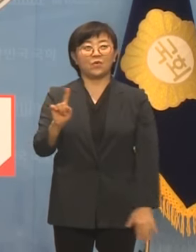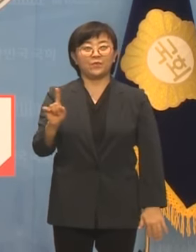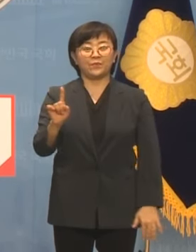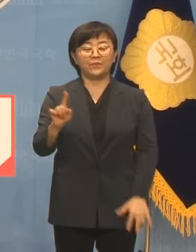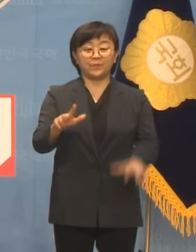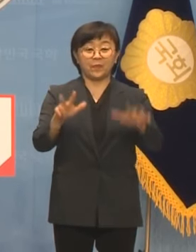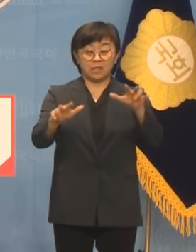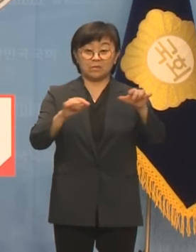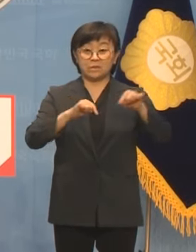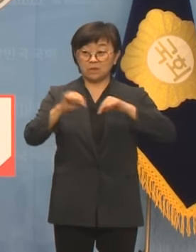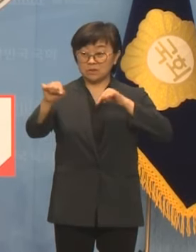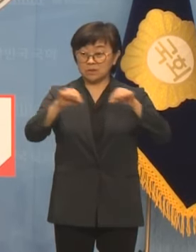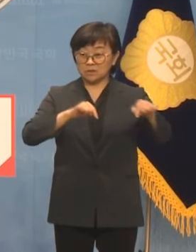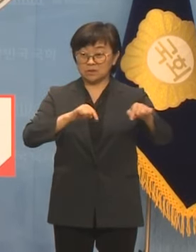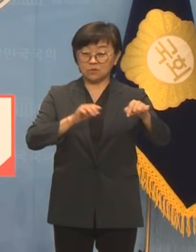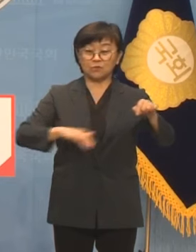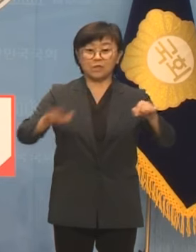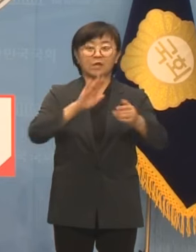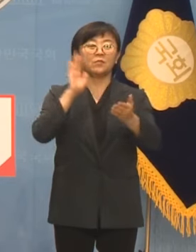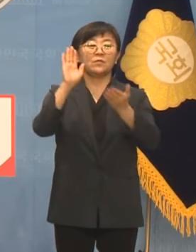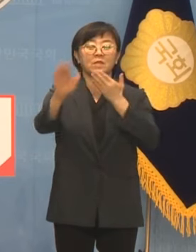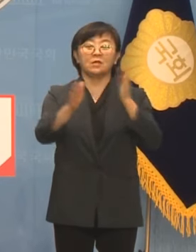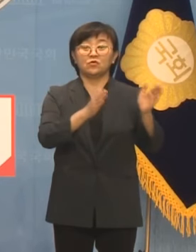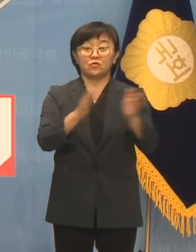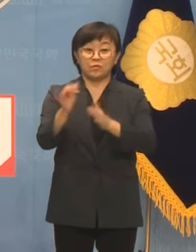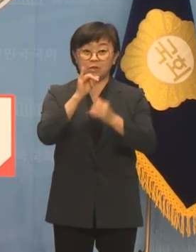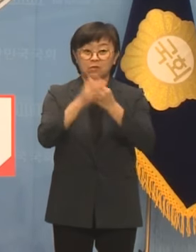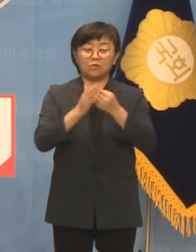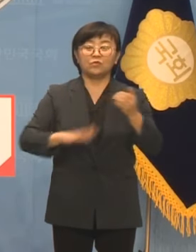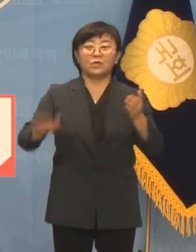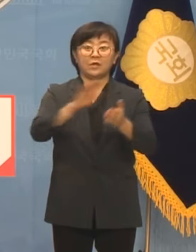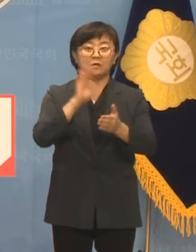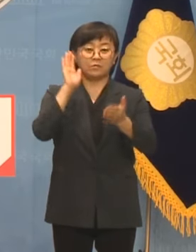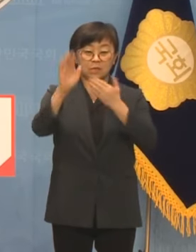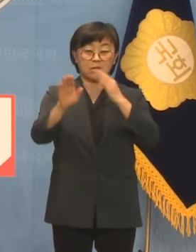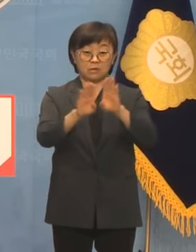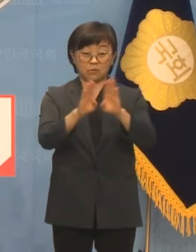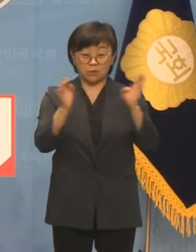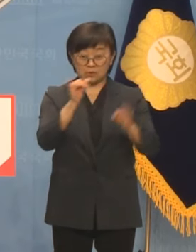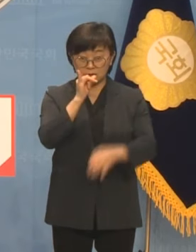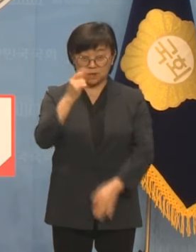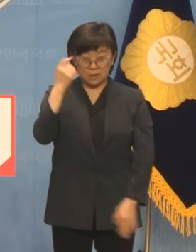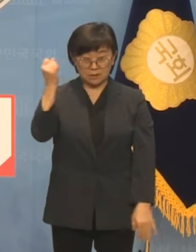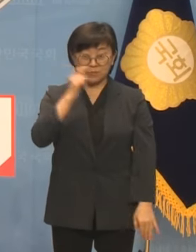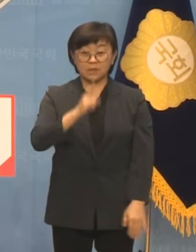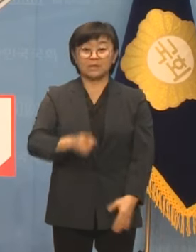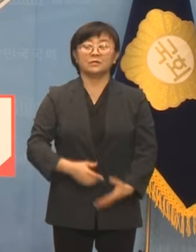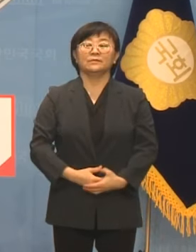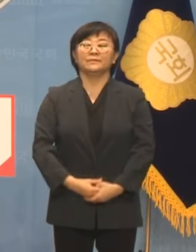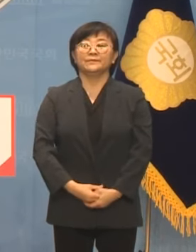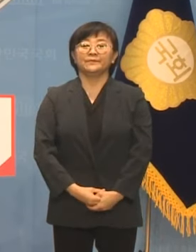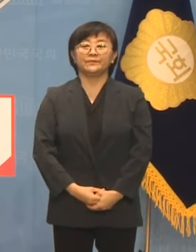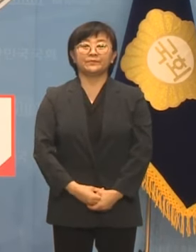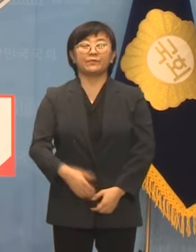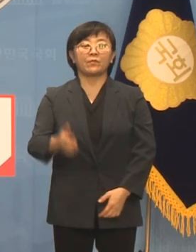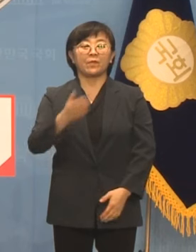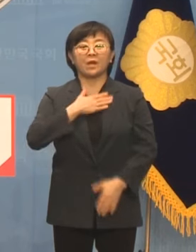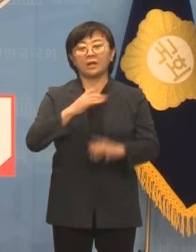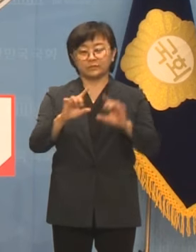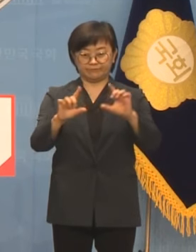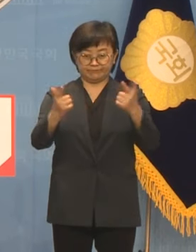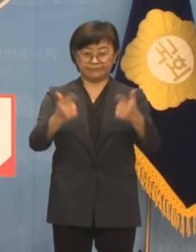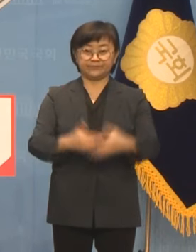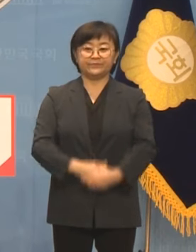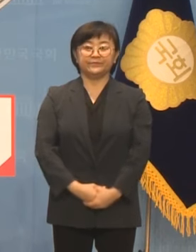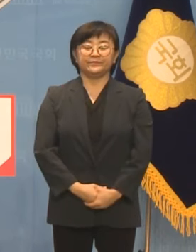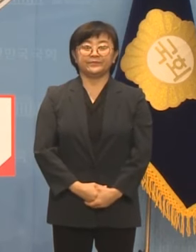지금 우리 정치가 우리의 미래를 준비하고 우리의 미래를 열고 있다고 생각하십니까? 저는 그렇게 생각하지